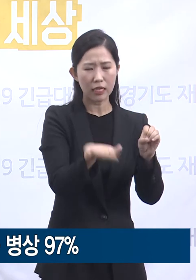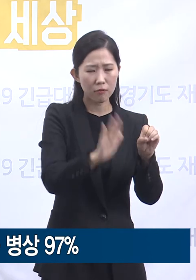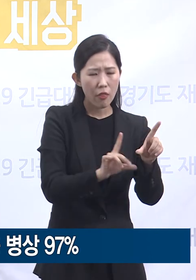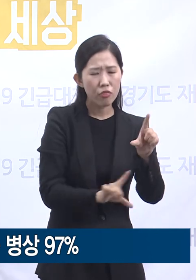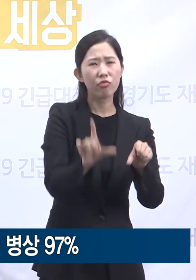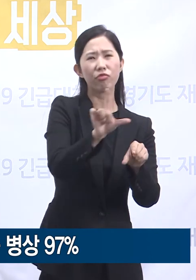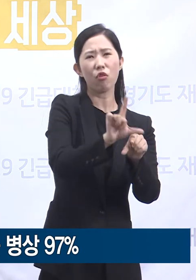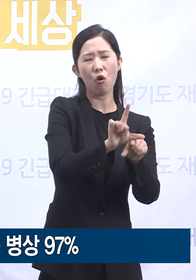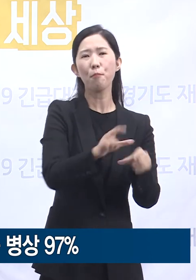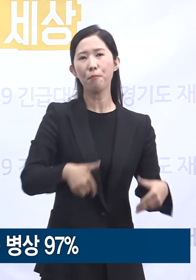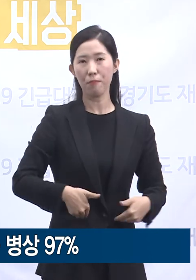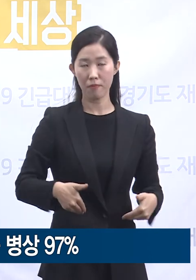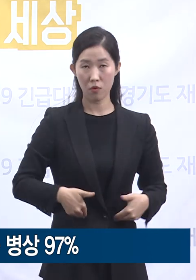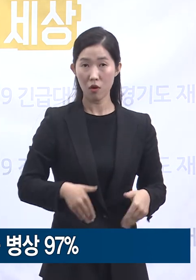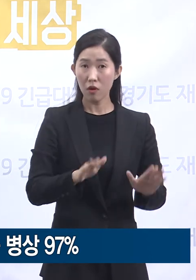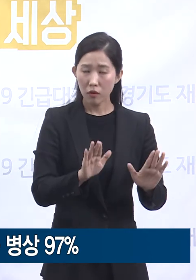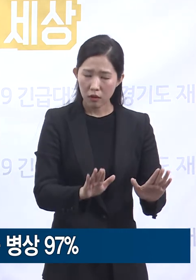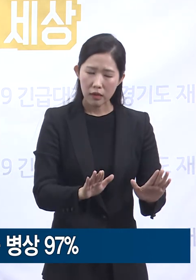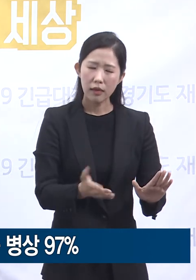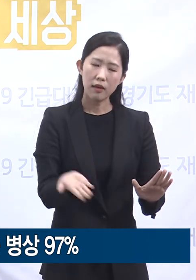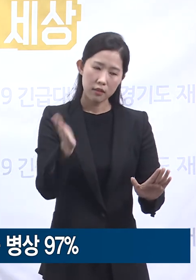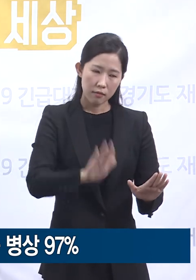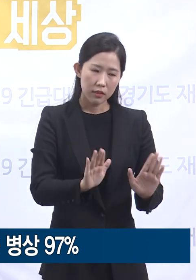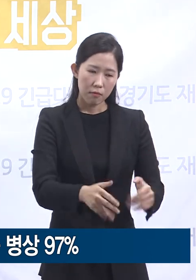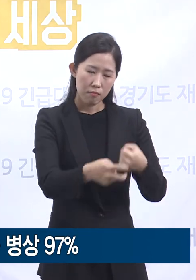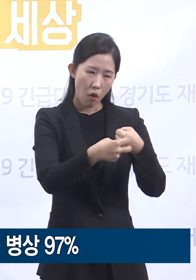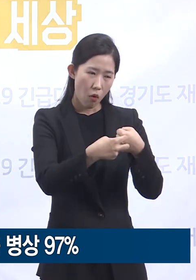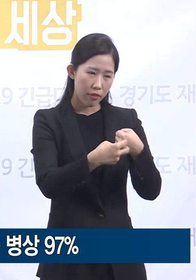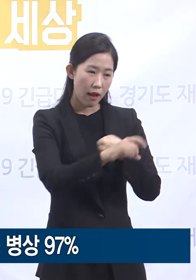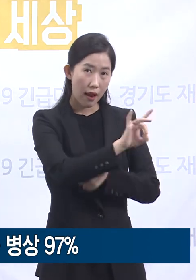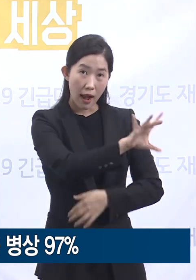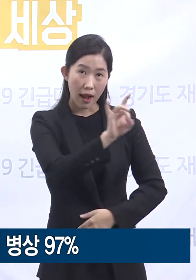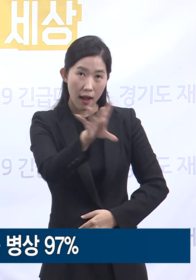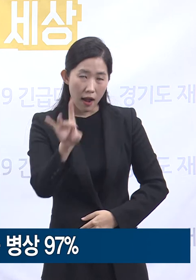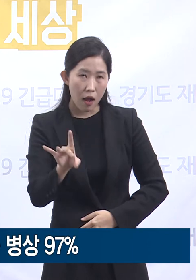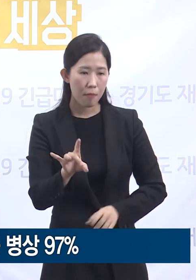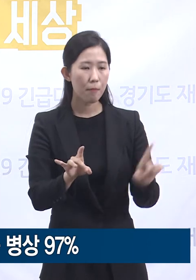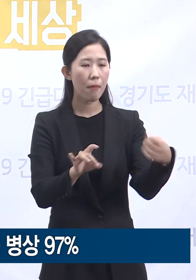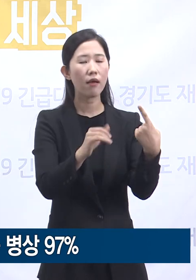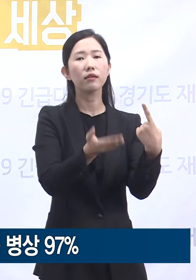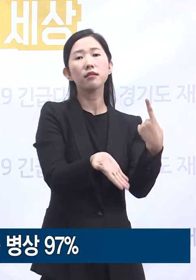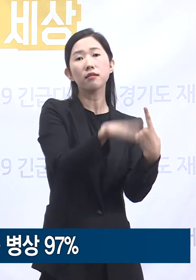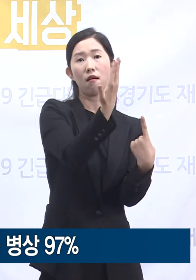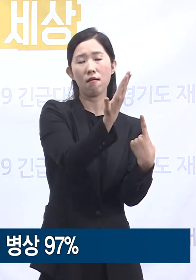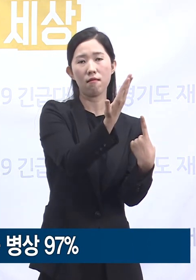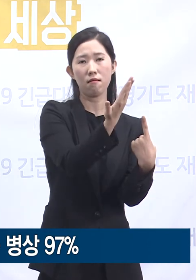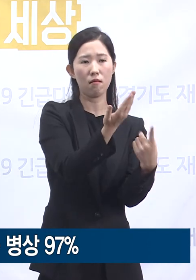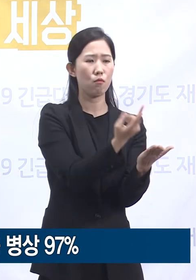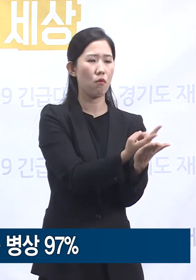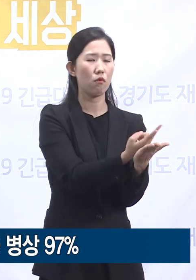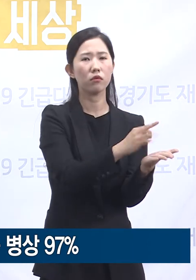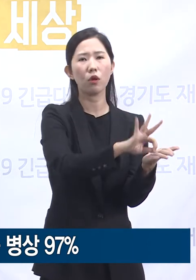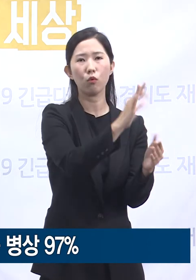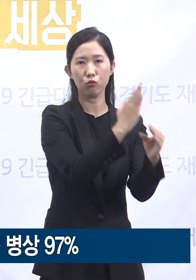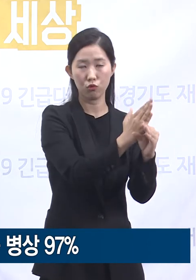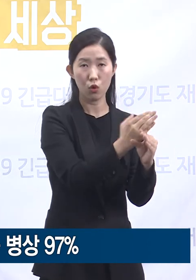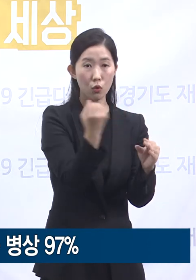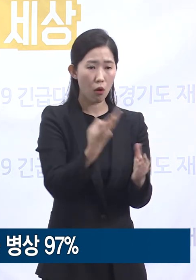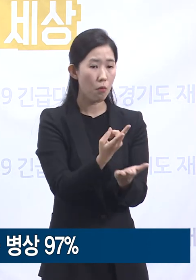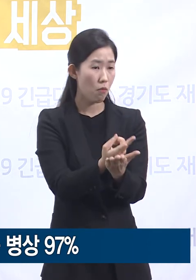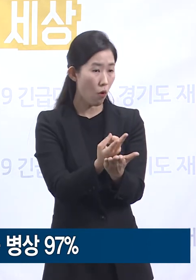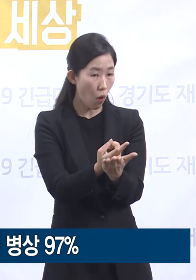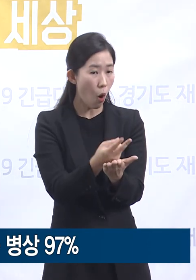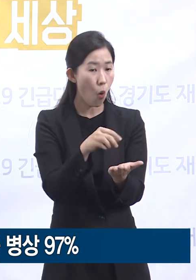하지만 이미 병원당 100명 이상의 많은 수약 확진자를 진료하고 있고 병상 공간이 남아있다 해도 이를 감당할